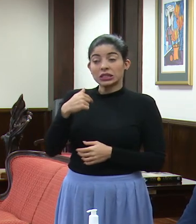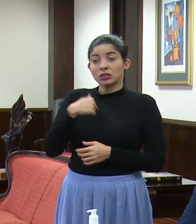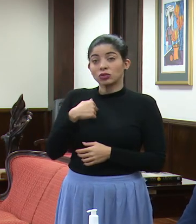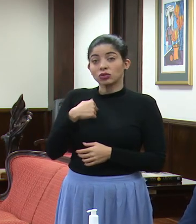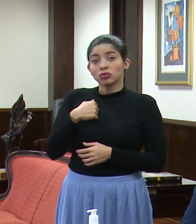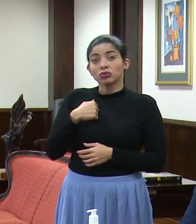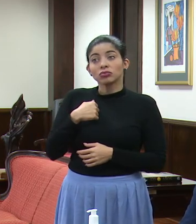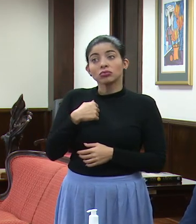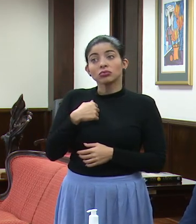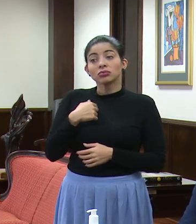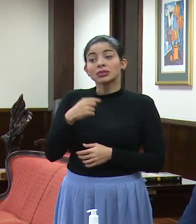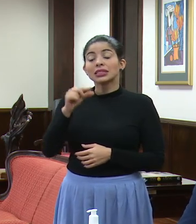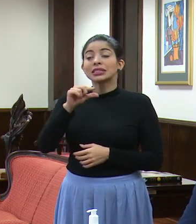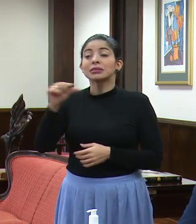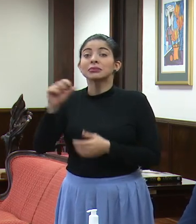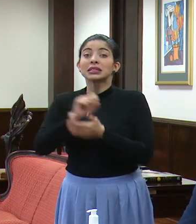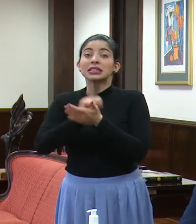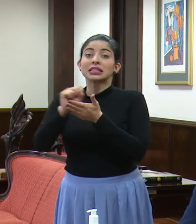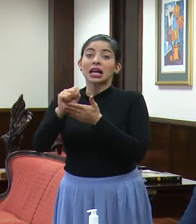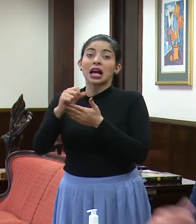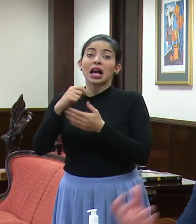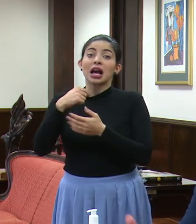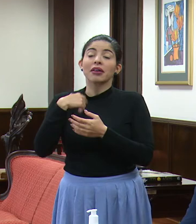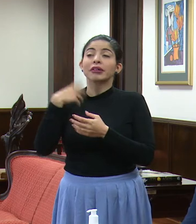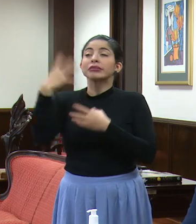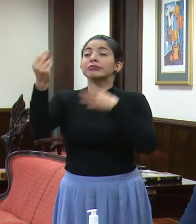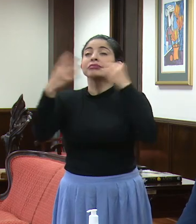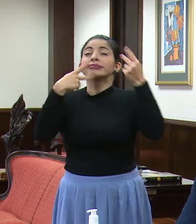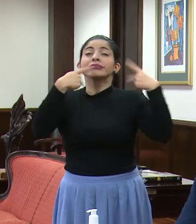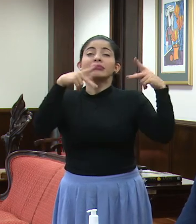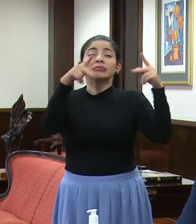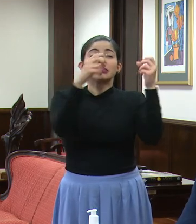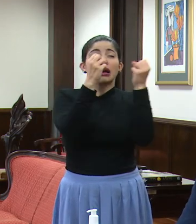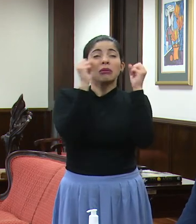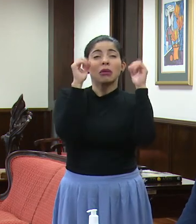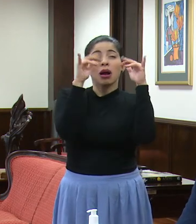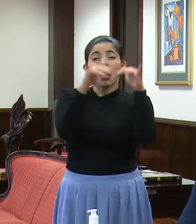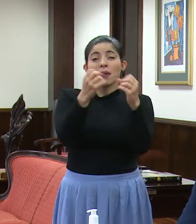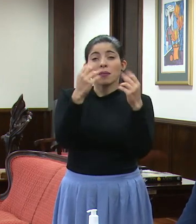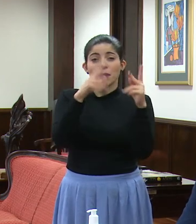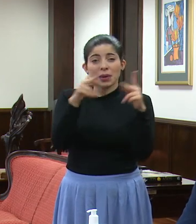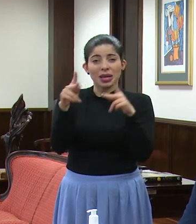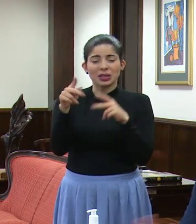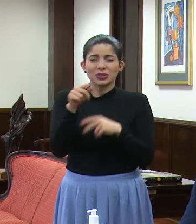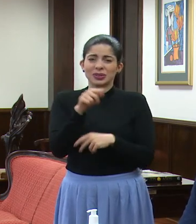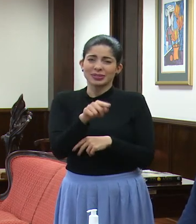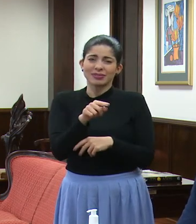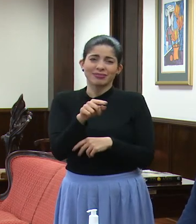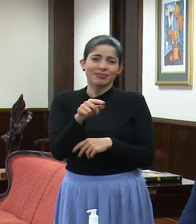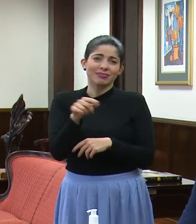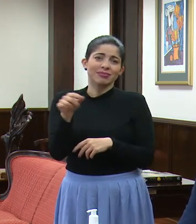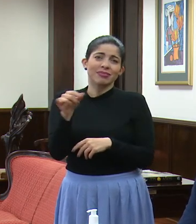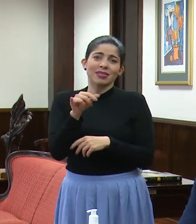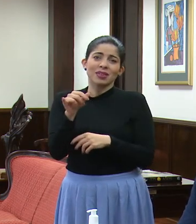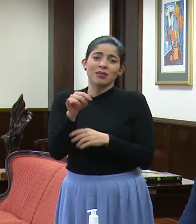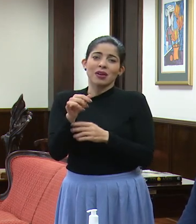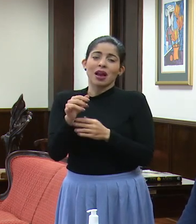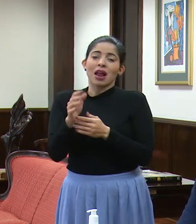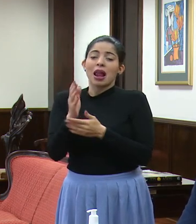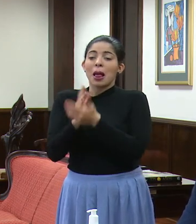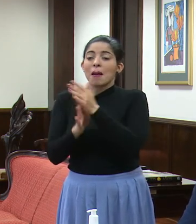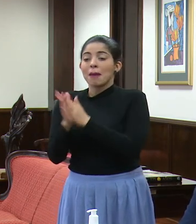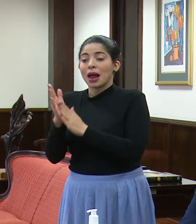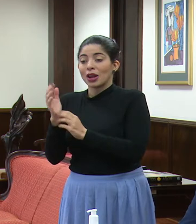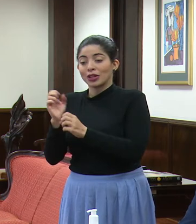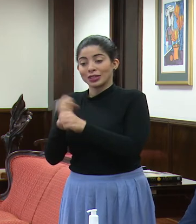Salir a Semana Santa a ser conglomerados de personas sería lo que hicimos con las manos, desbaratarlo con los